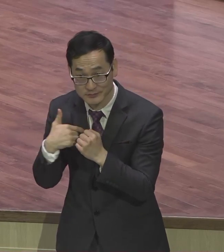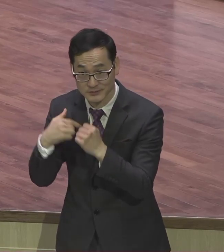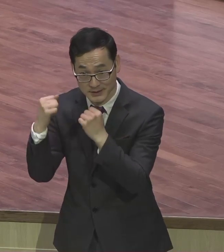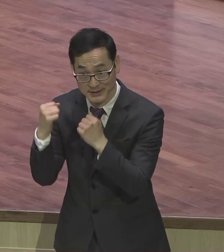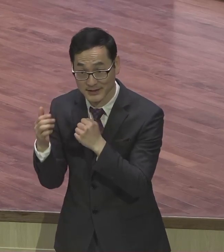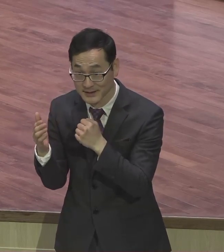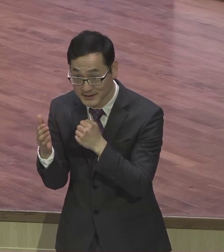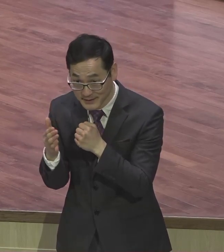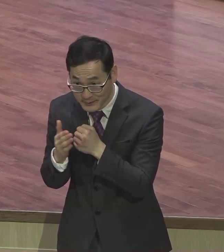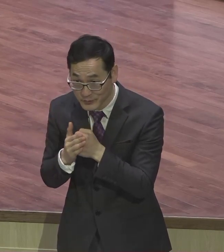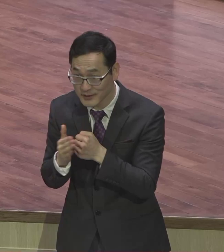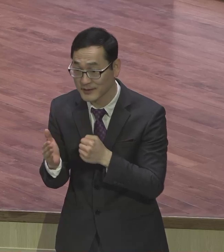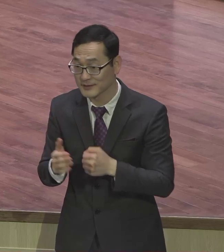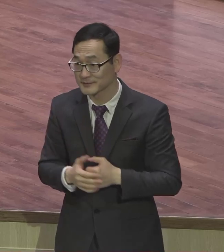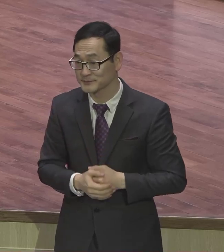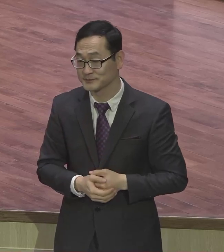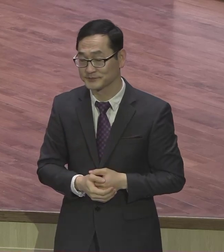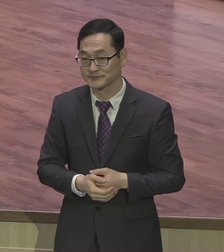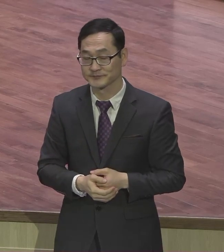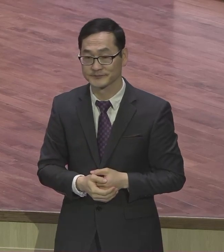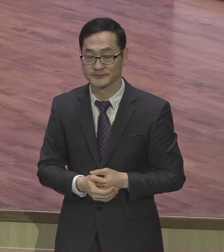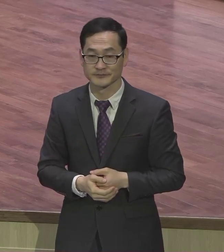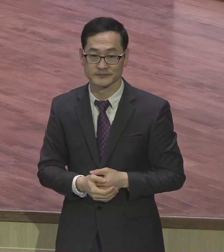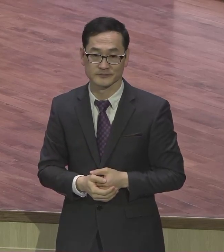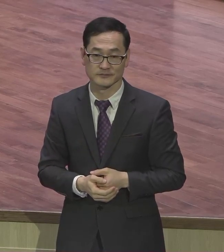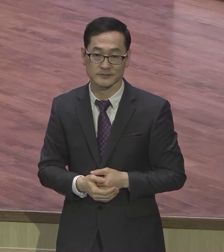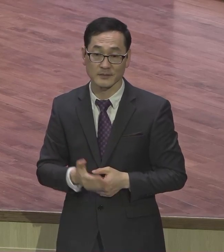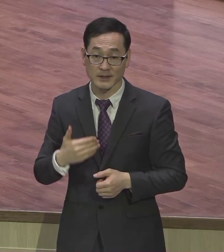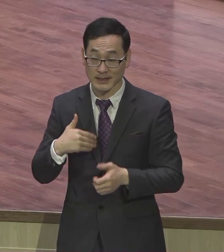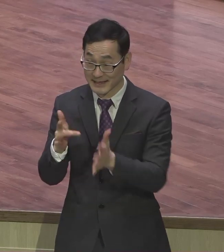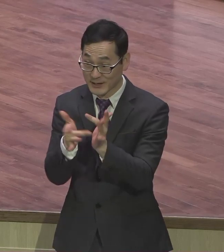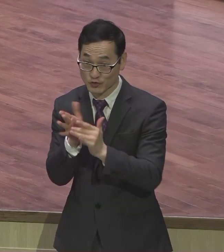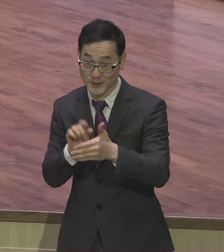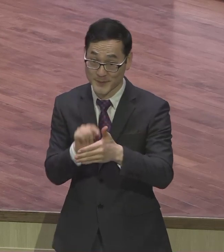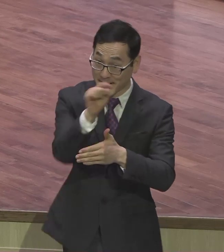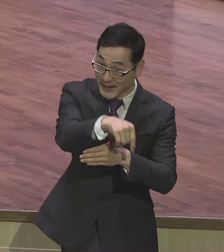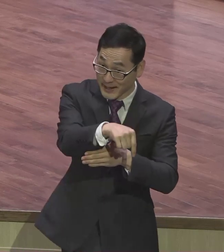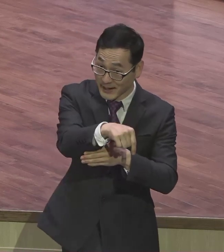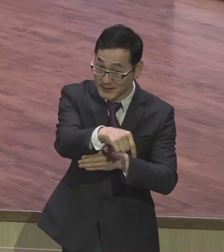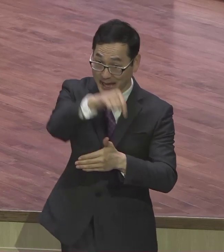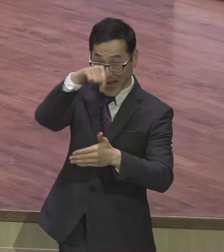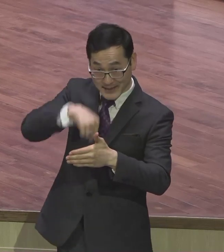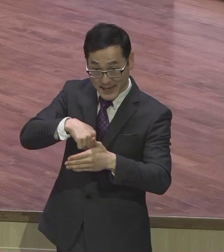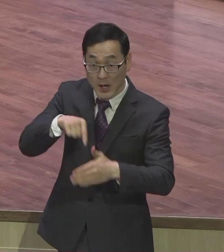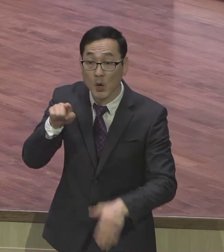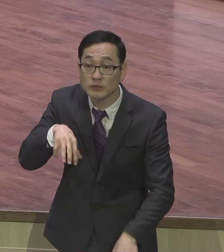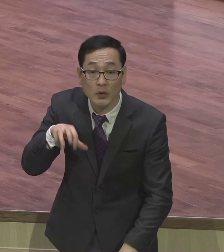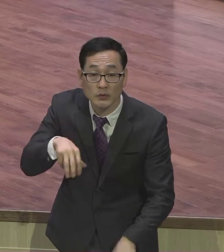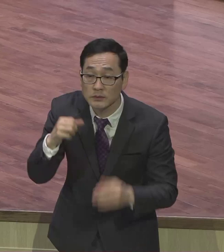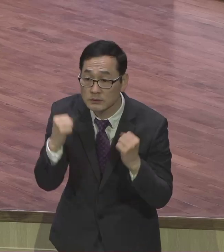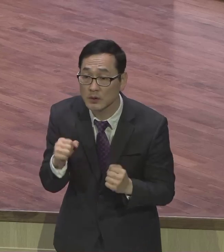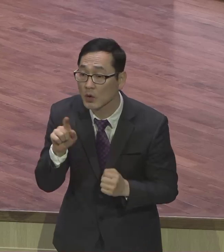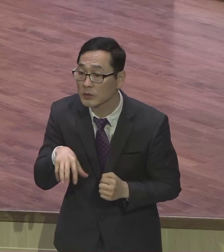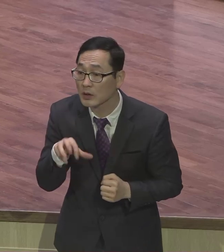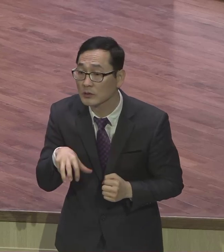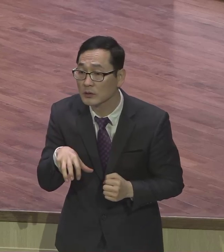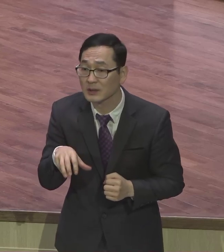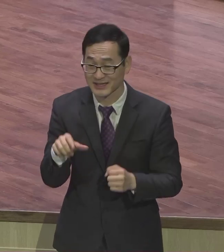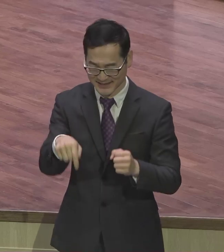그리스도 예수 안에 했기 때문에 내가 밖에 있냐 안에 있냐 여러분이 예배드리러 왔다 이미 여러분이 예수의 아내인 줄